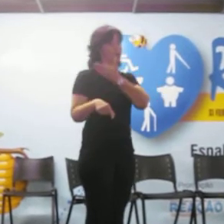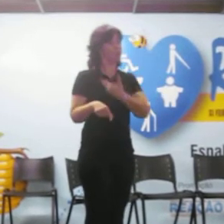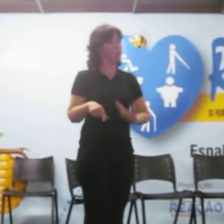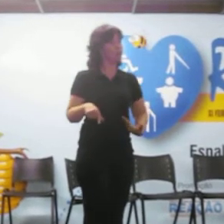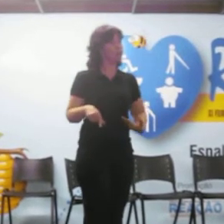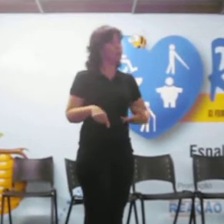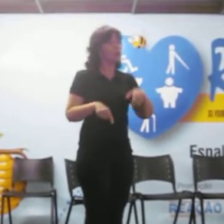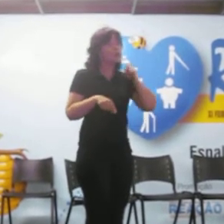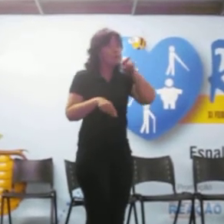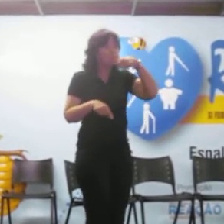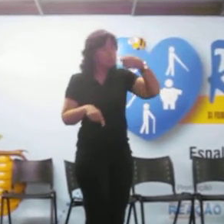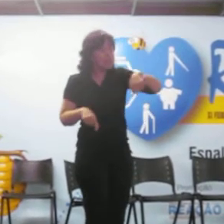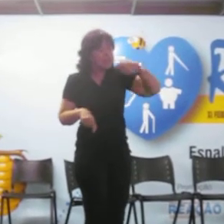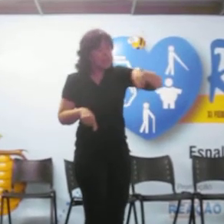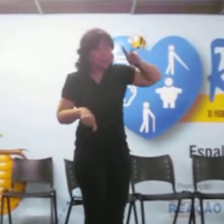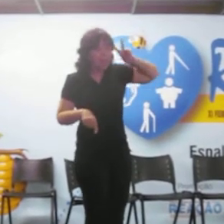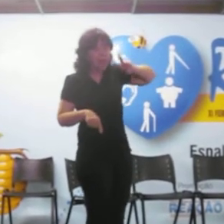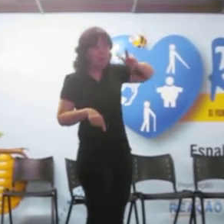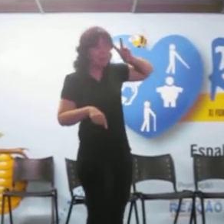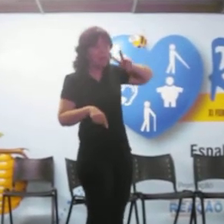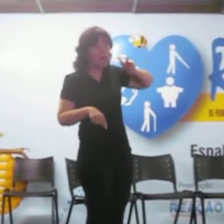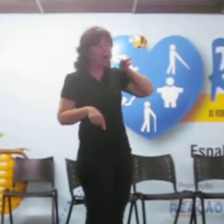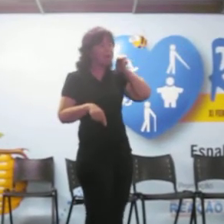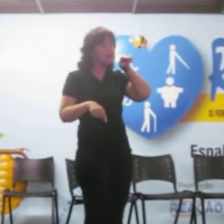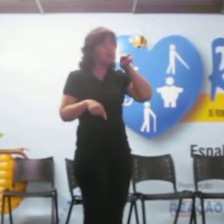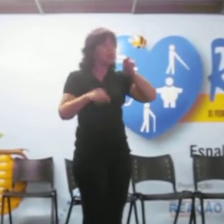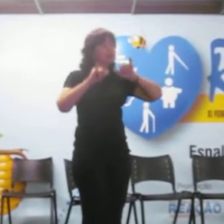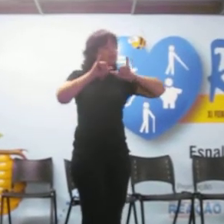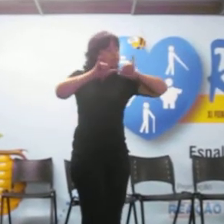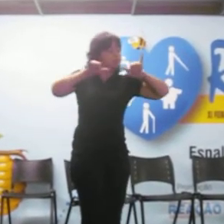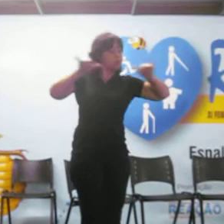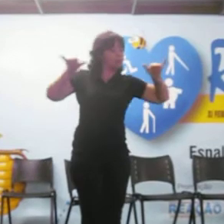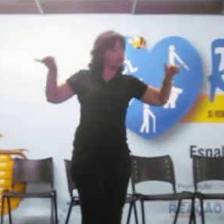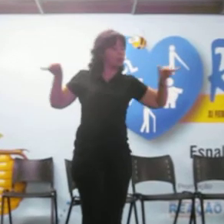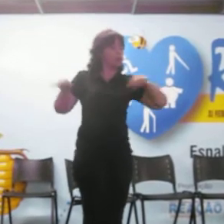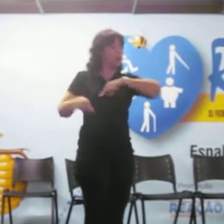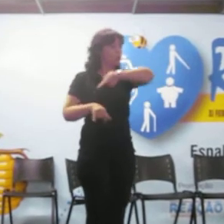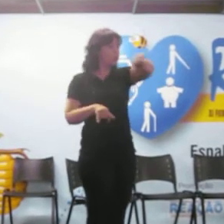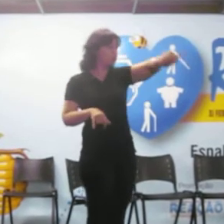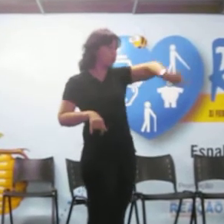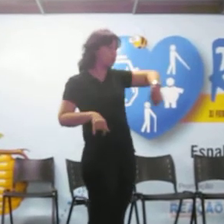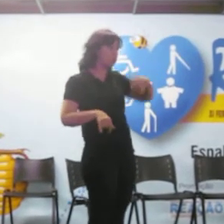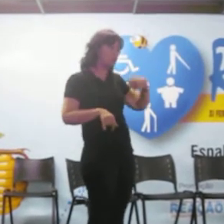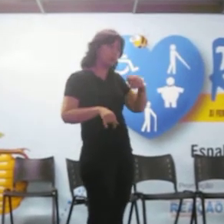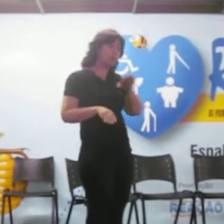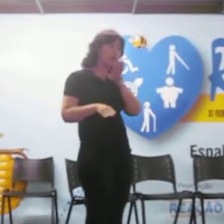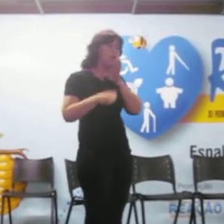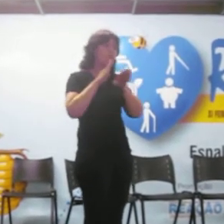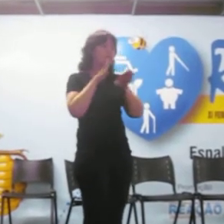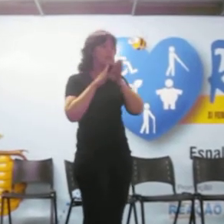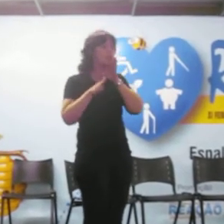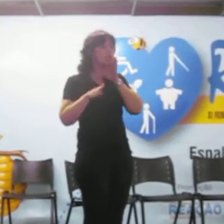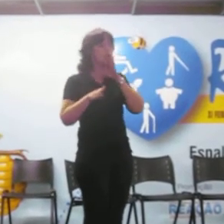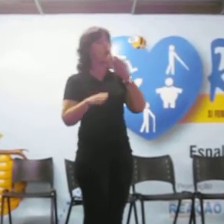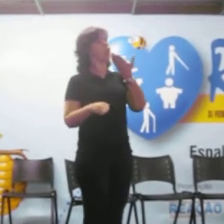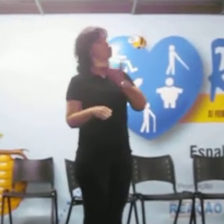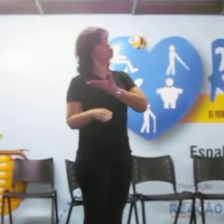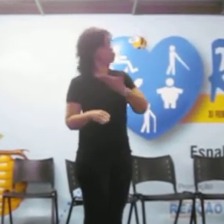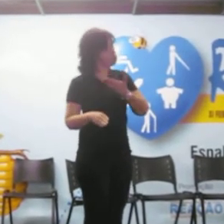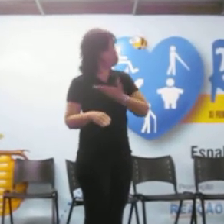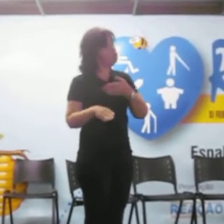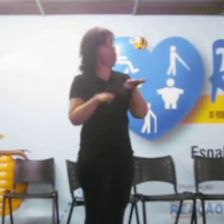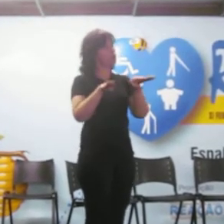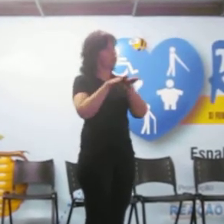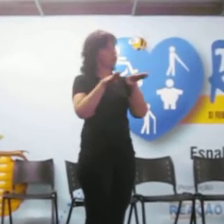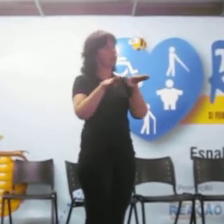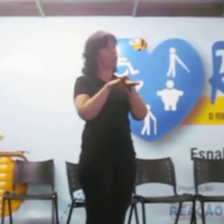importante que isso seja divulgado, né? Que todos saibamos, inclusive o governo saiba Que também as órteses e próteses são